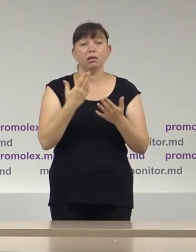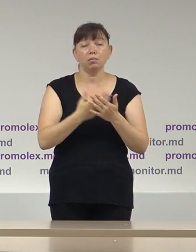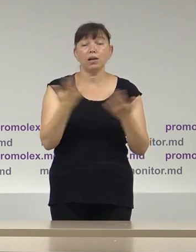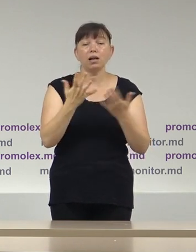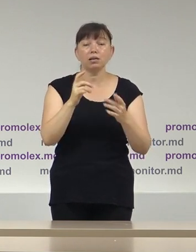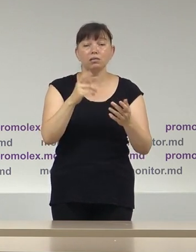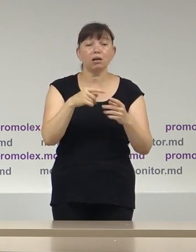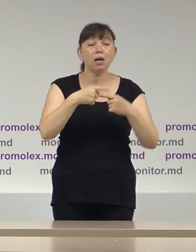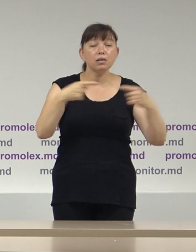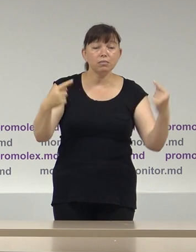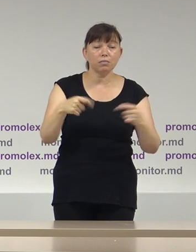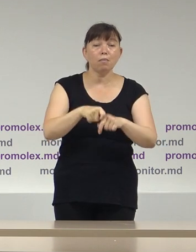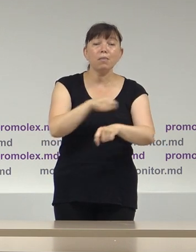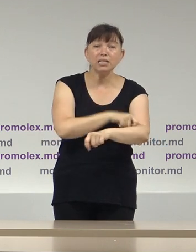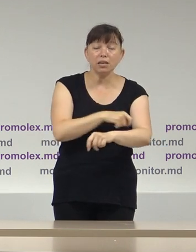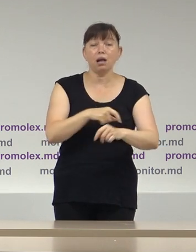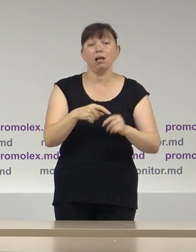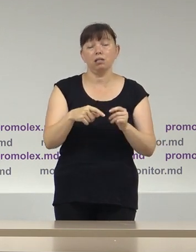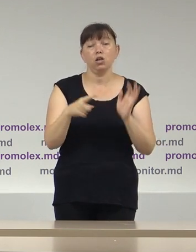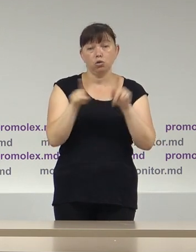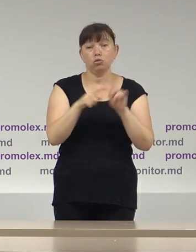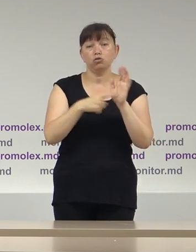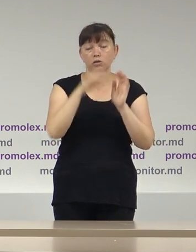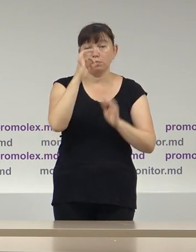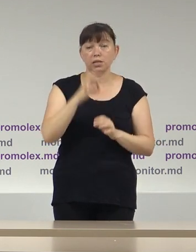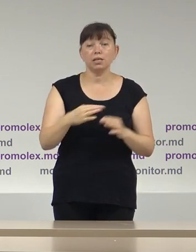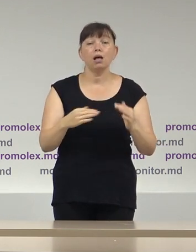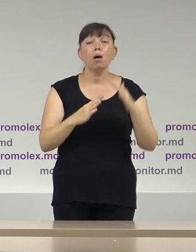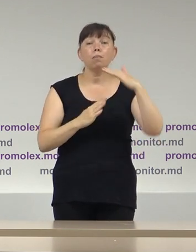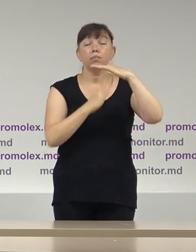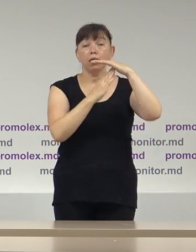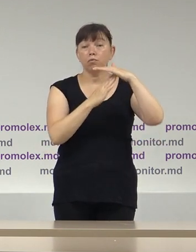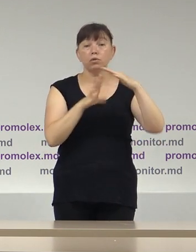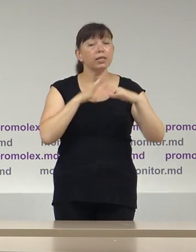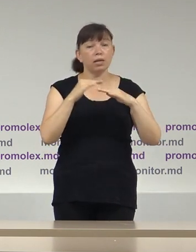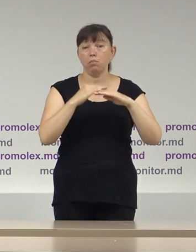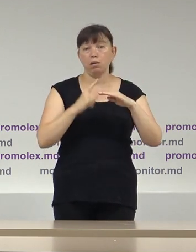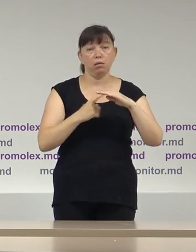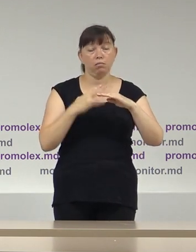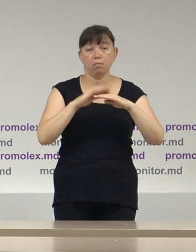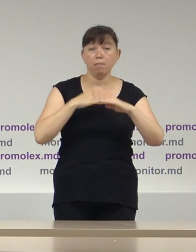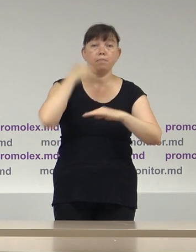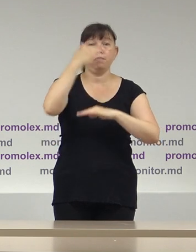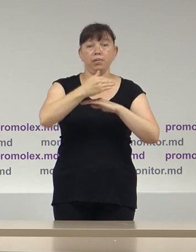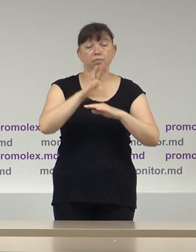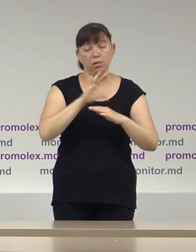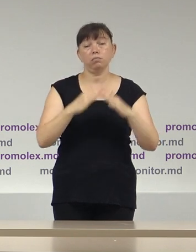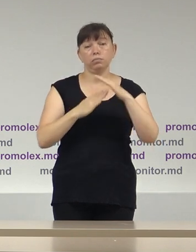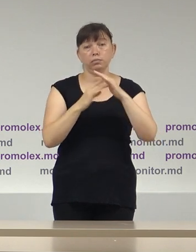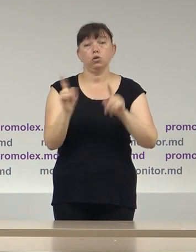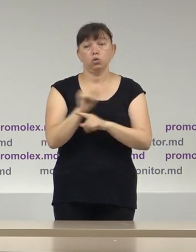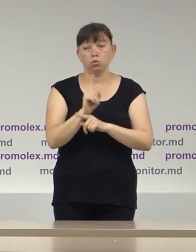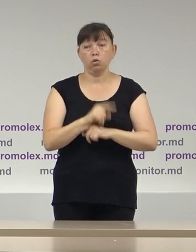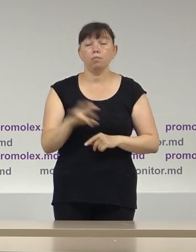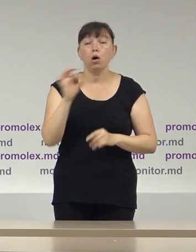servicii la fel 6%. potrivit constatărilor, plafoanele donațiilor nu au fost depășite. Cu